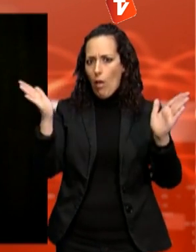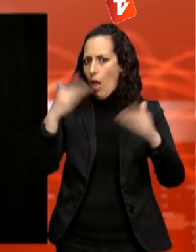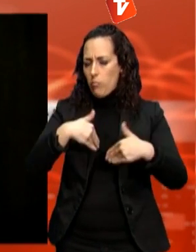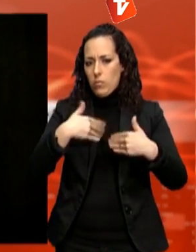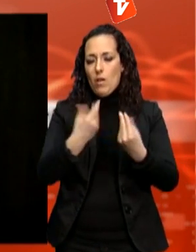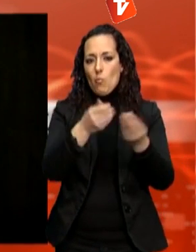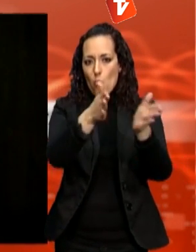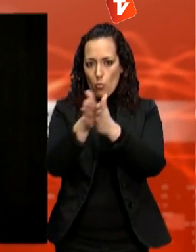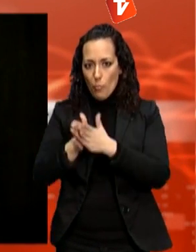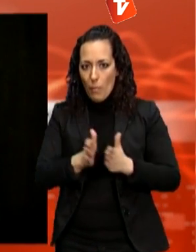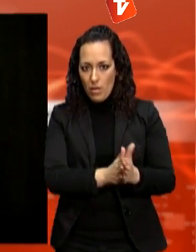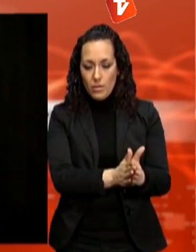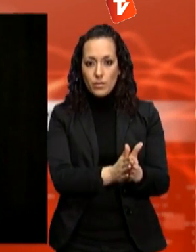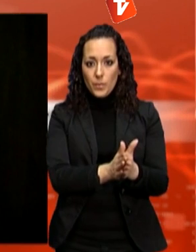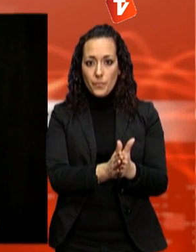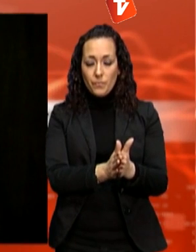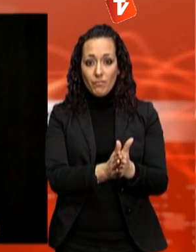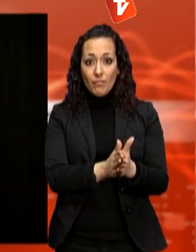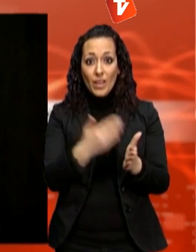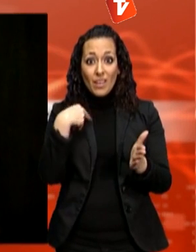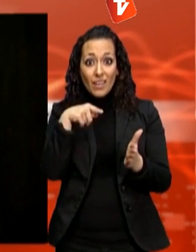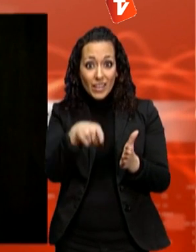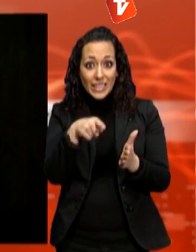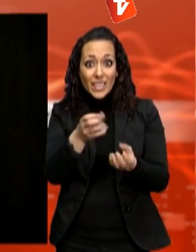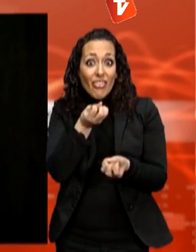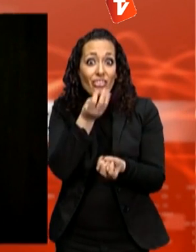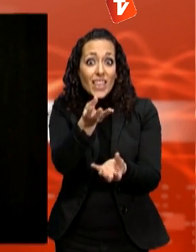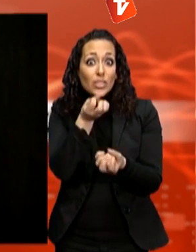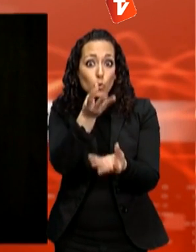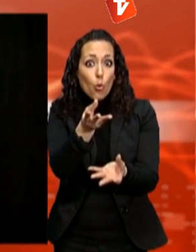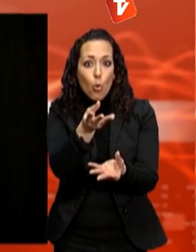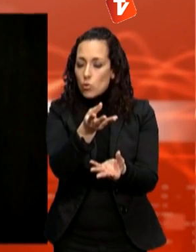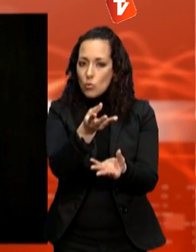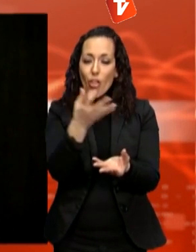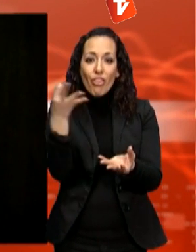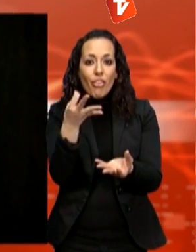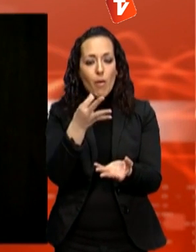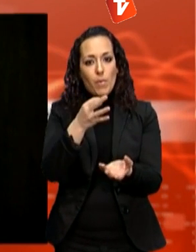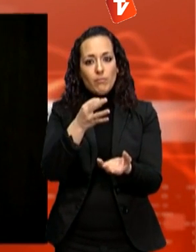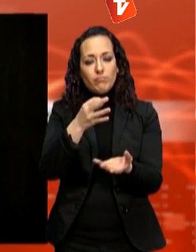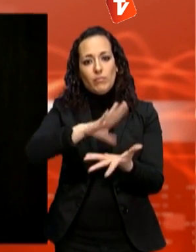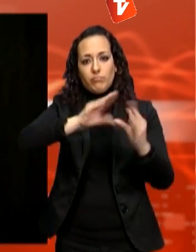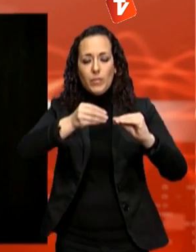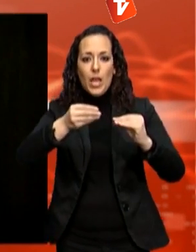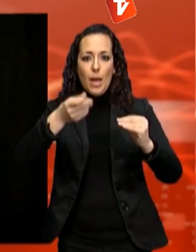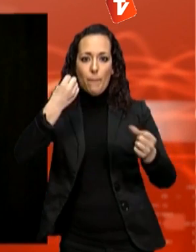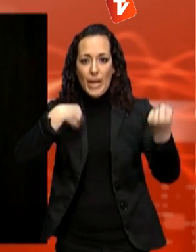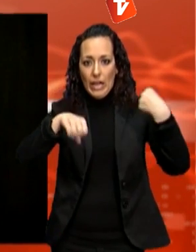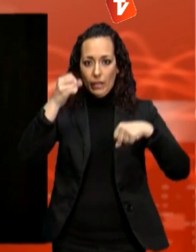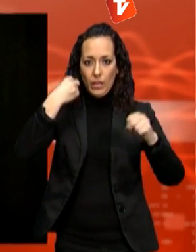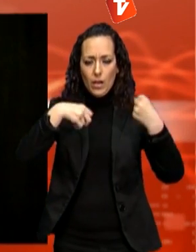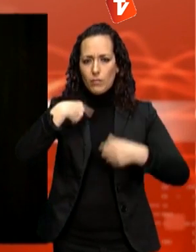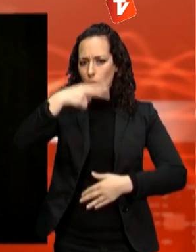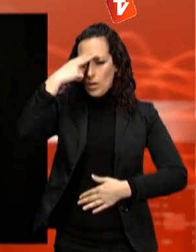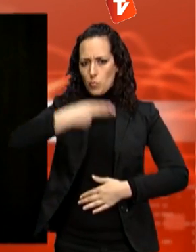d'innocència. Aquesta no és un discurs, ha de ser una pràctica. I respectem la feina dels jutjats. Totes